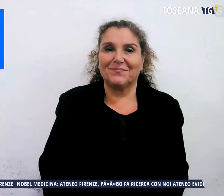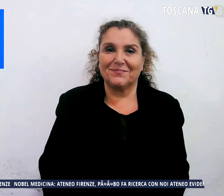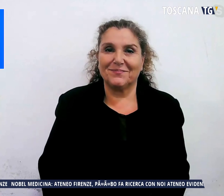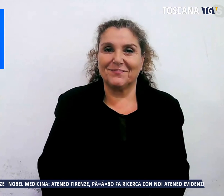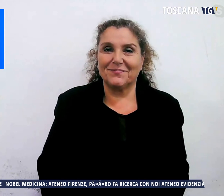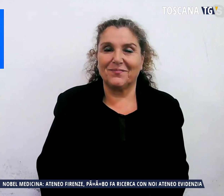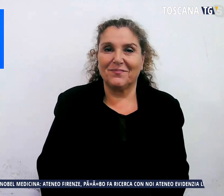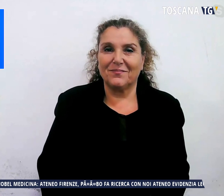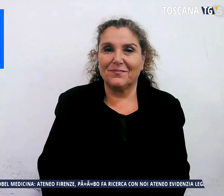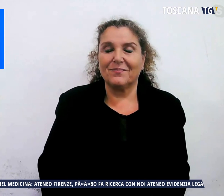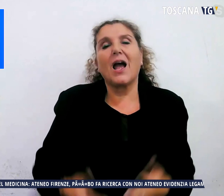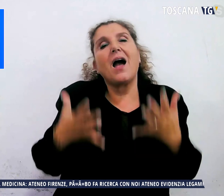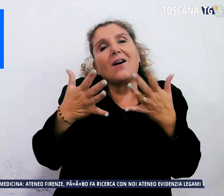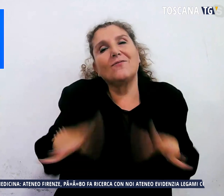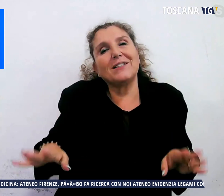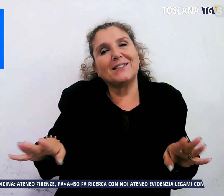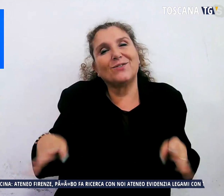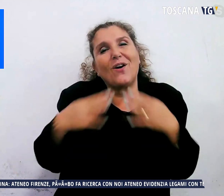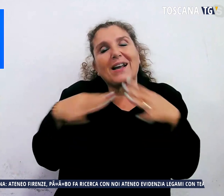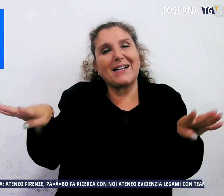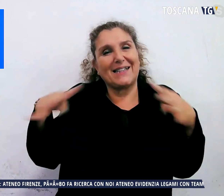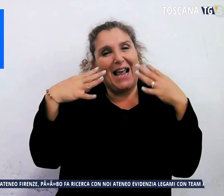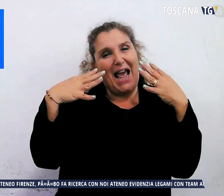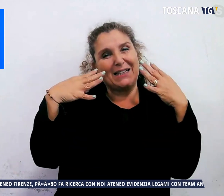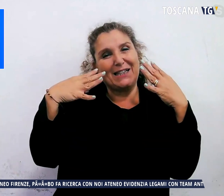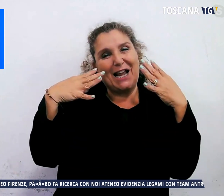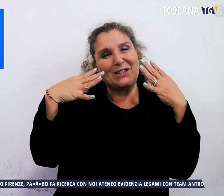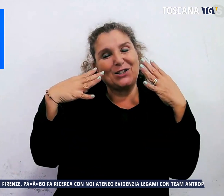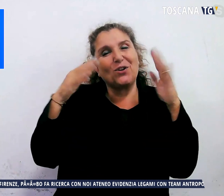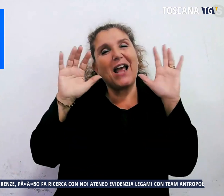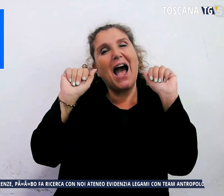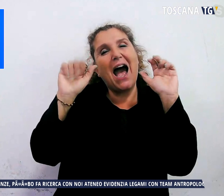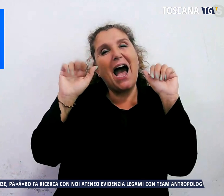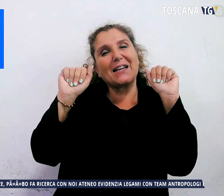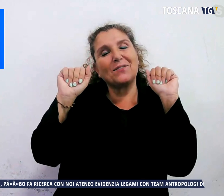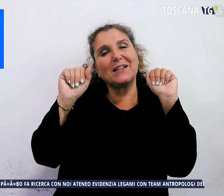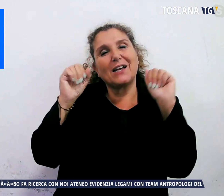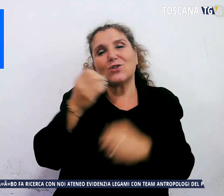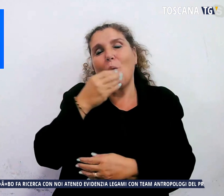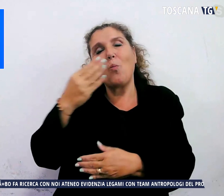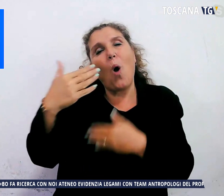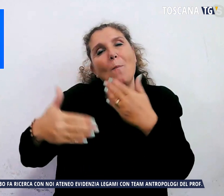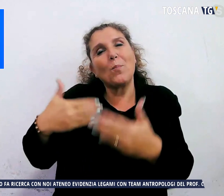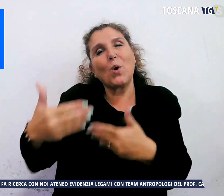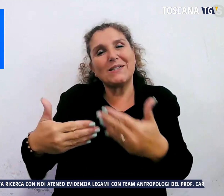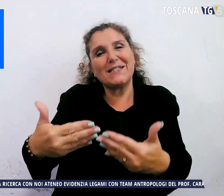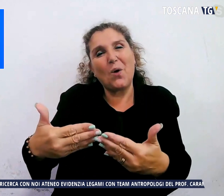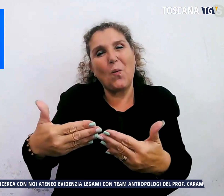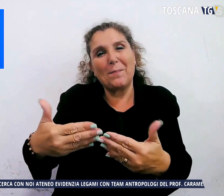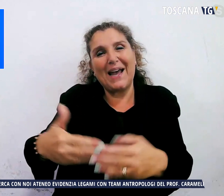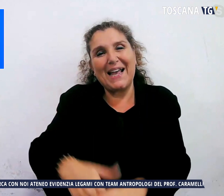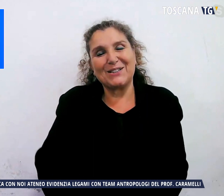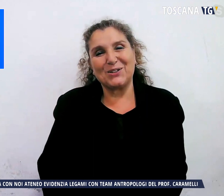Ed è tutto per questa sera, grazie per averci seguiti, arrivederci e buon proseguimento con i programmi di Toscana TV.